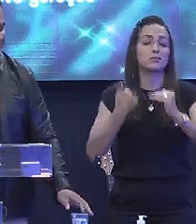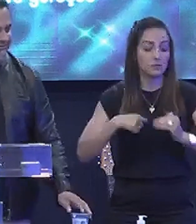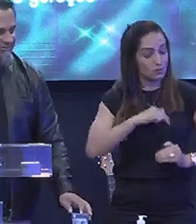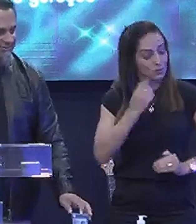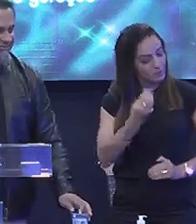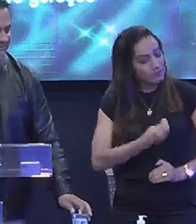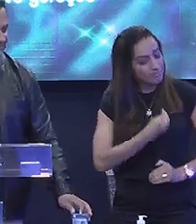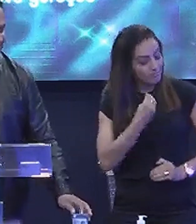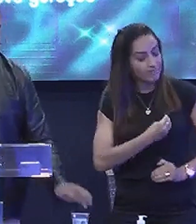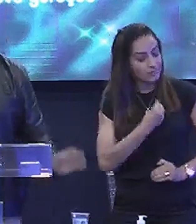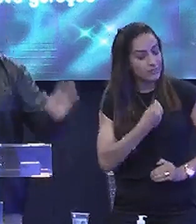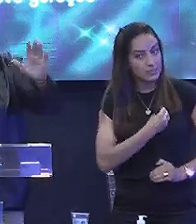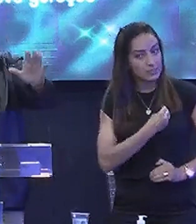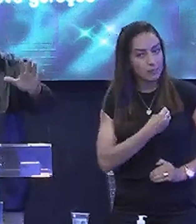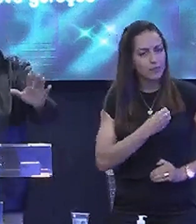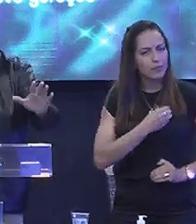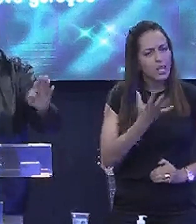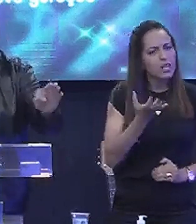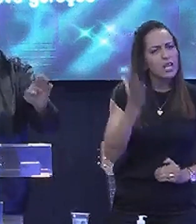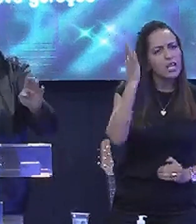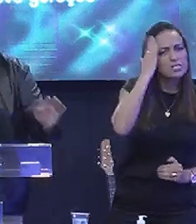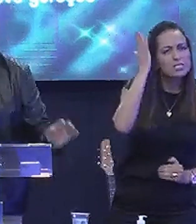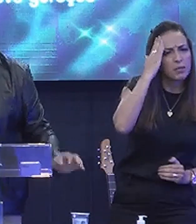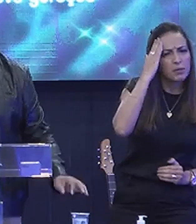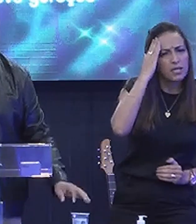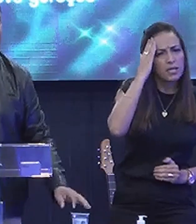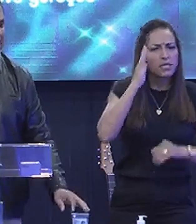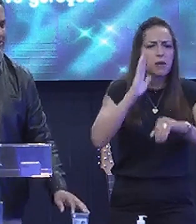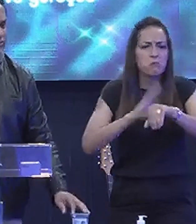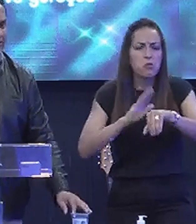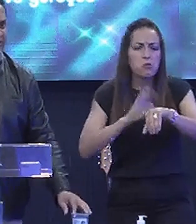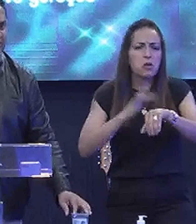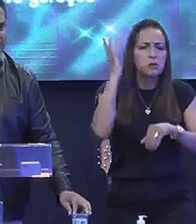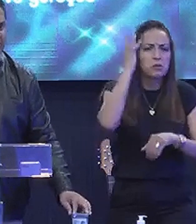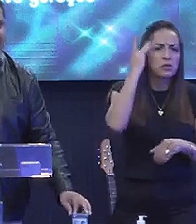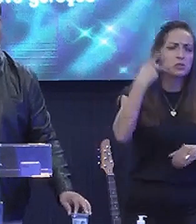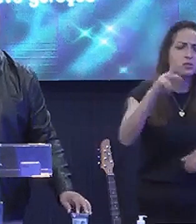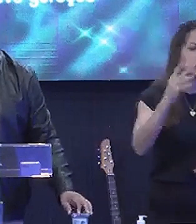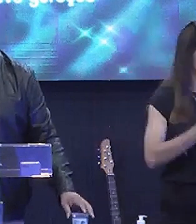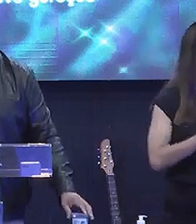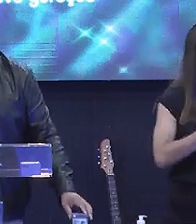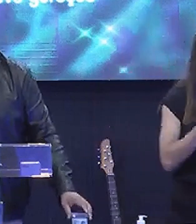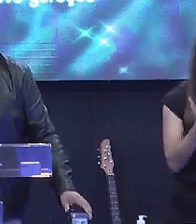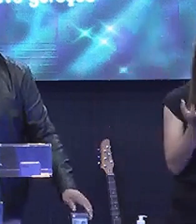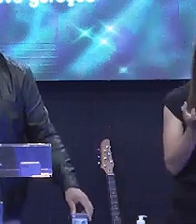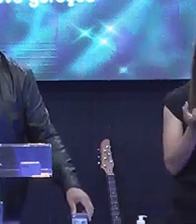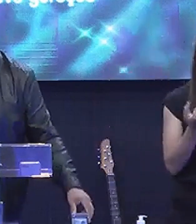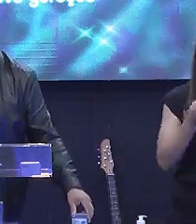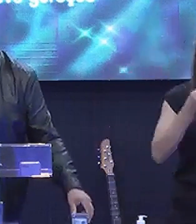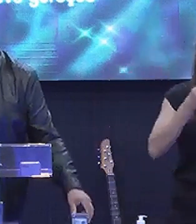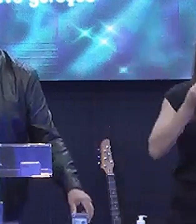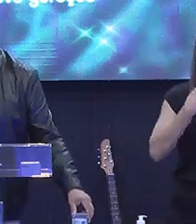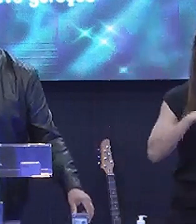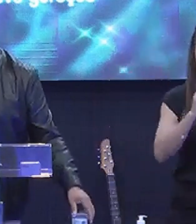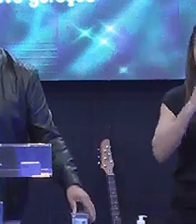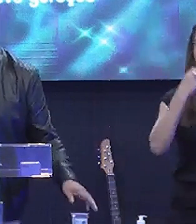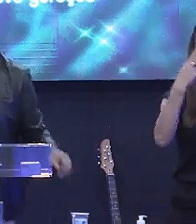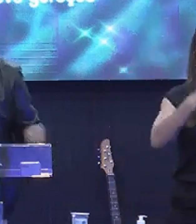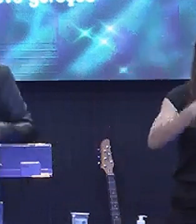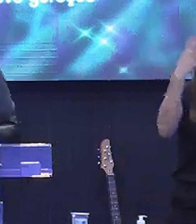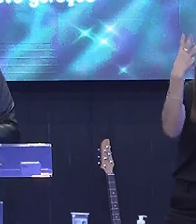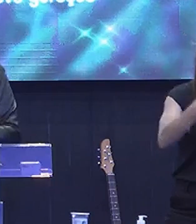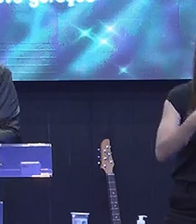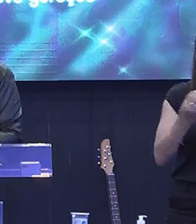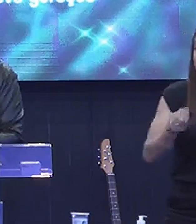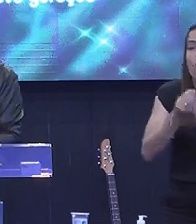Você quer saber Cada fase Da maturidade Na sua vida Salmo 23 Você quer